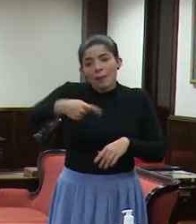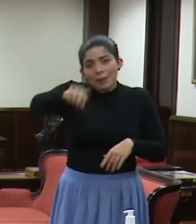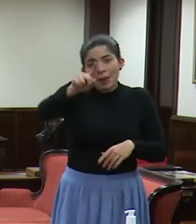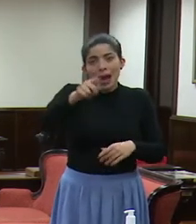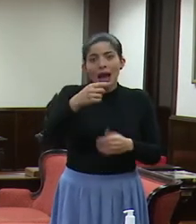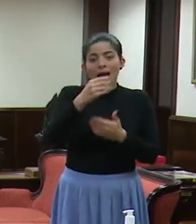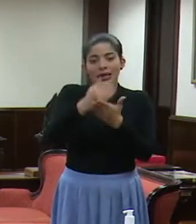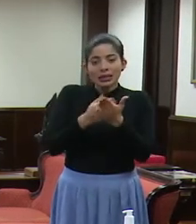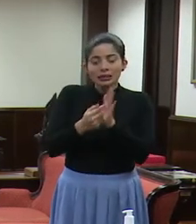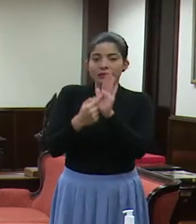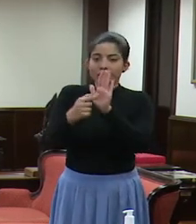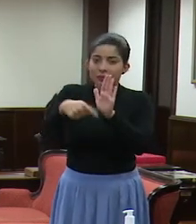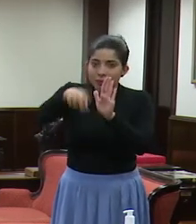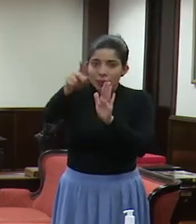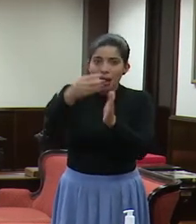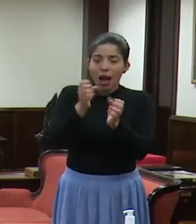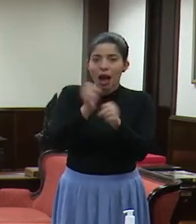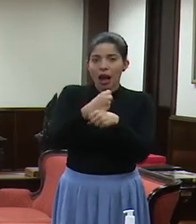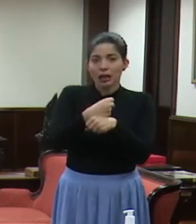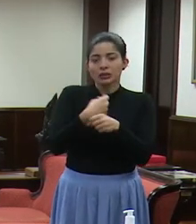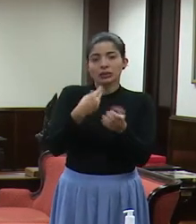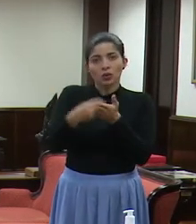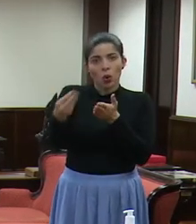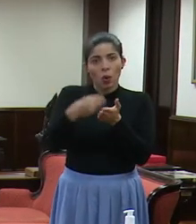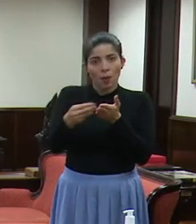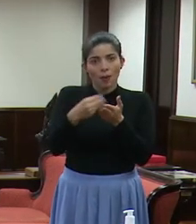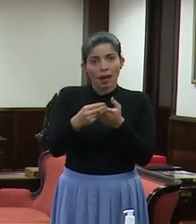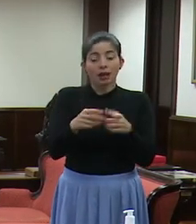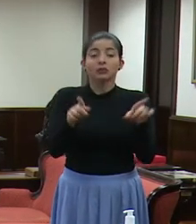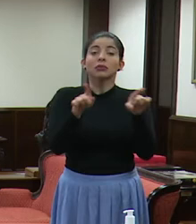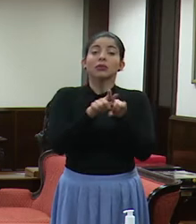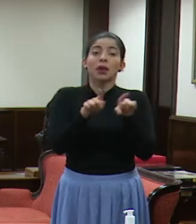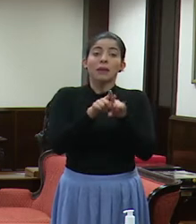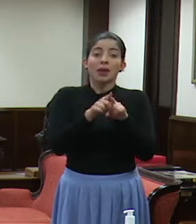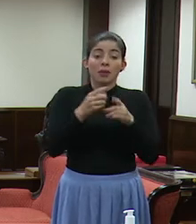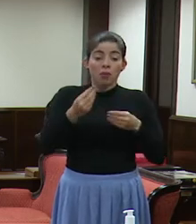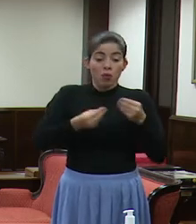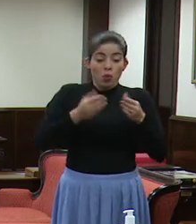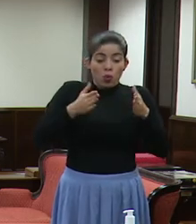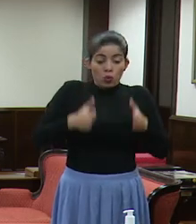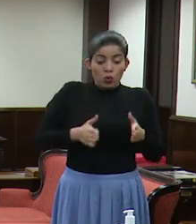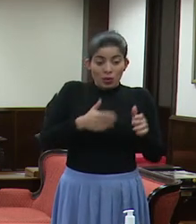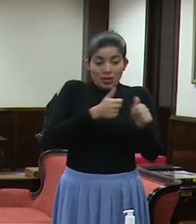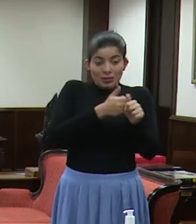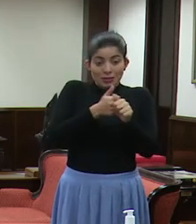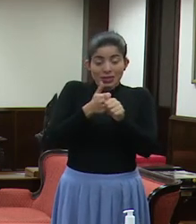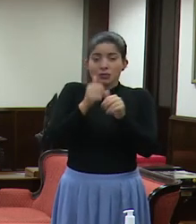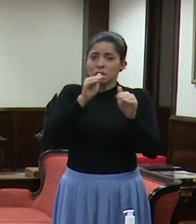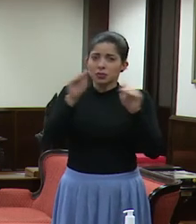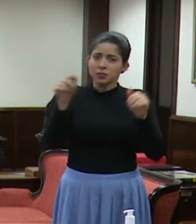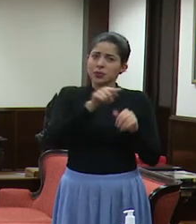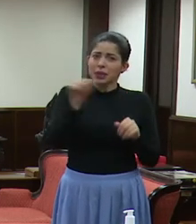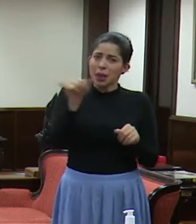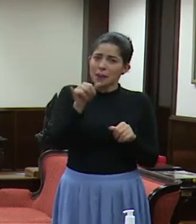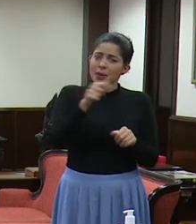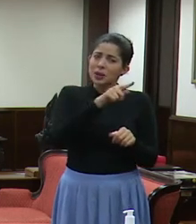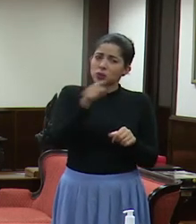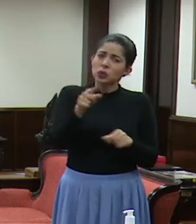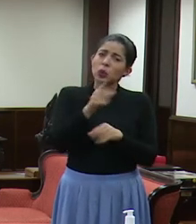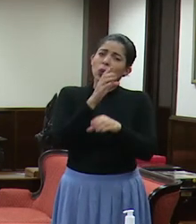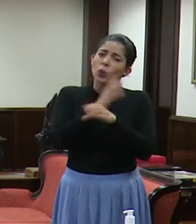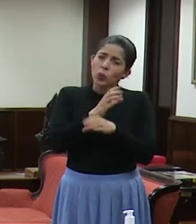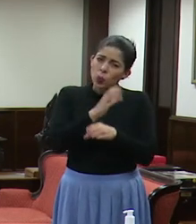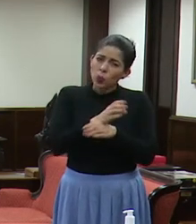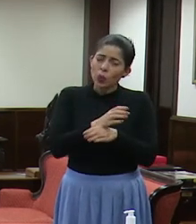la lista y que le vaya a hacer esas compras. También a los productores. Es el llamado para ellos también cuidarse.